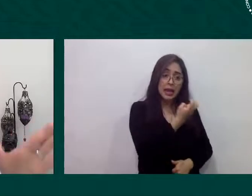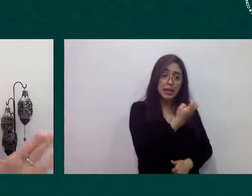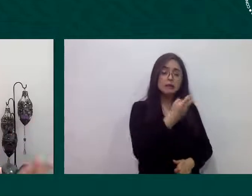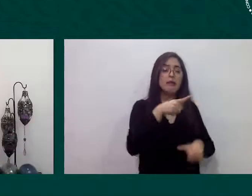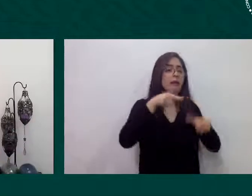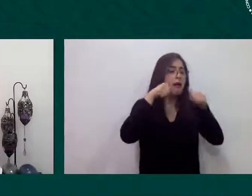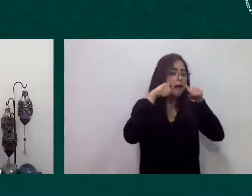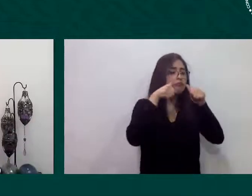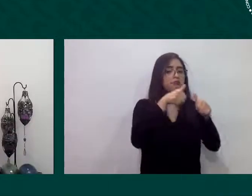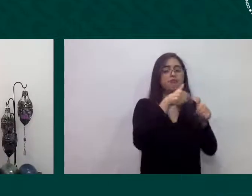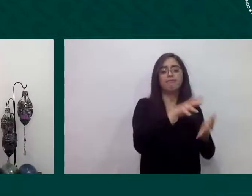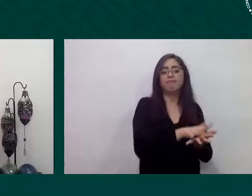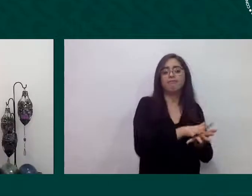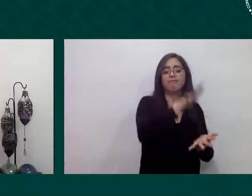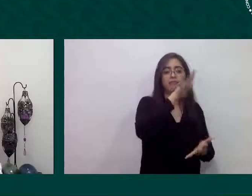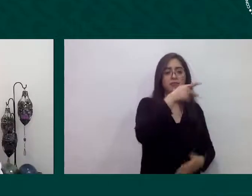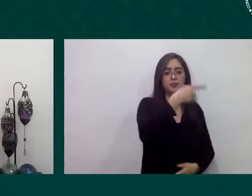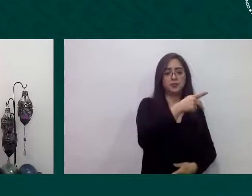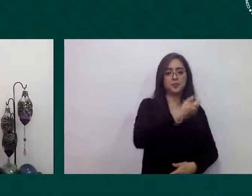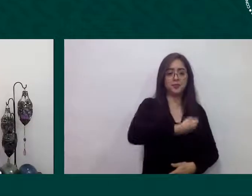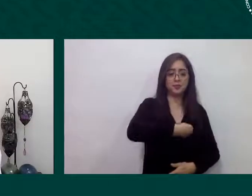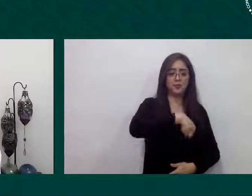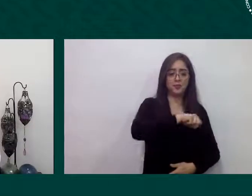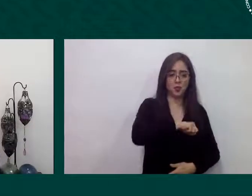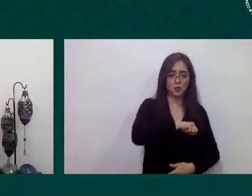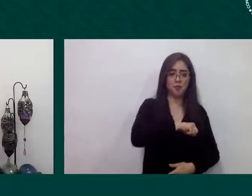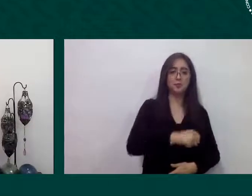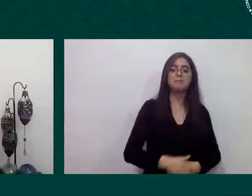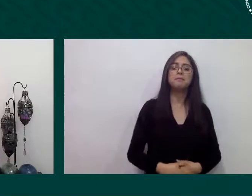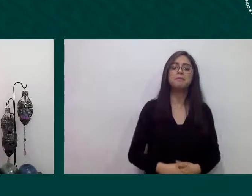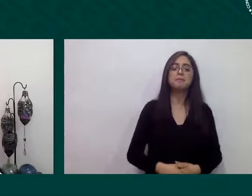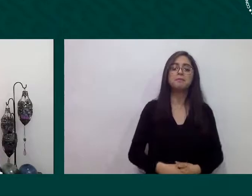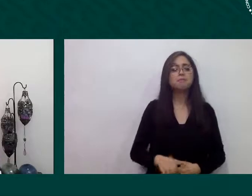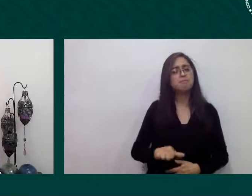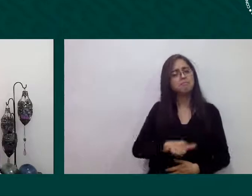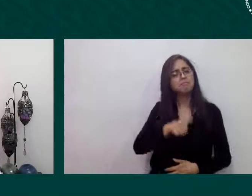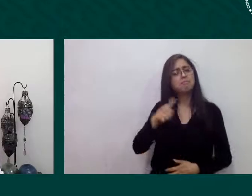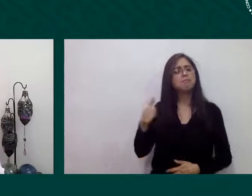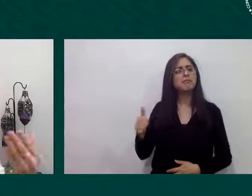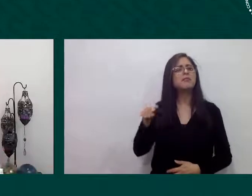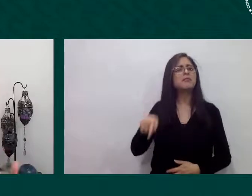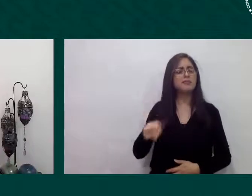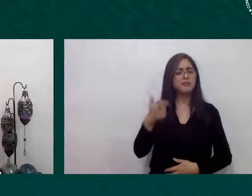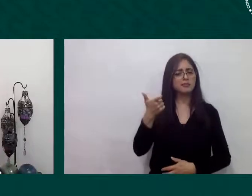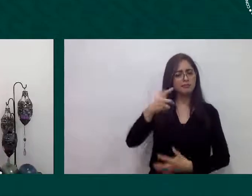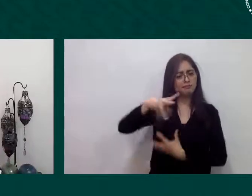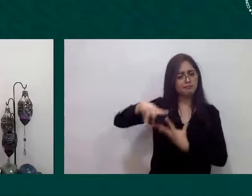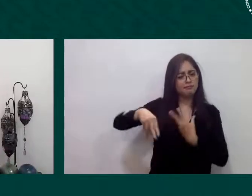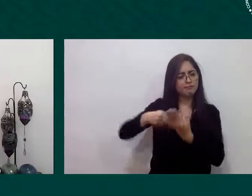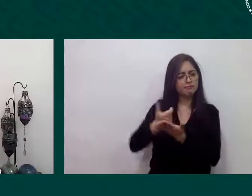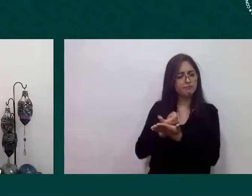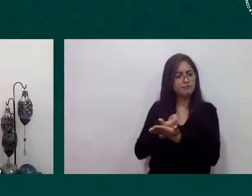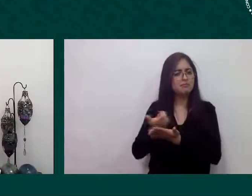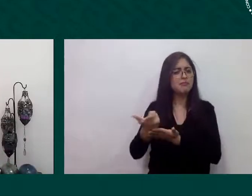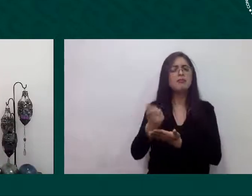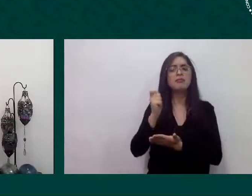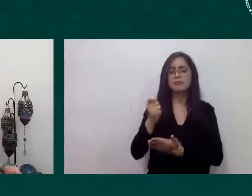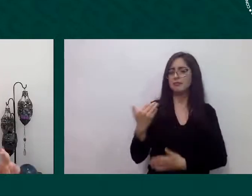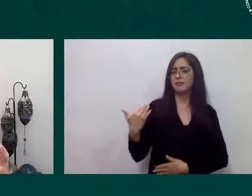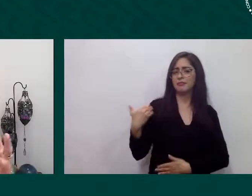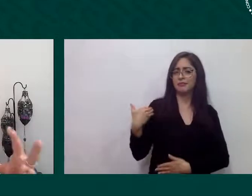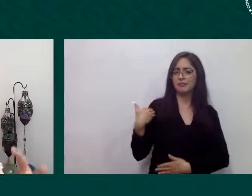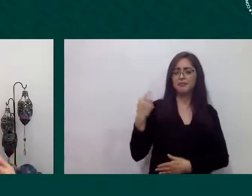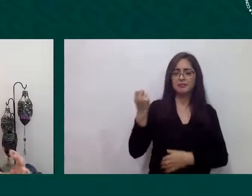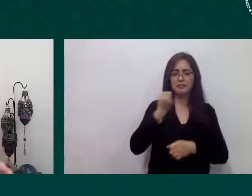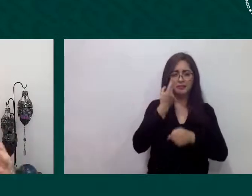supuesto respecto de los aportes económicos como también lo comentaba hace unos momentos la secretaria Xenia se